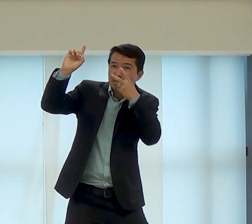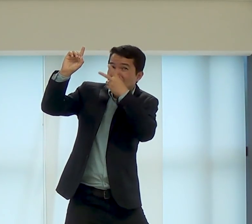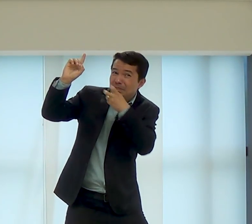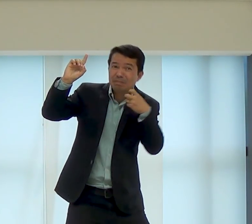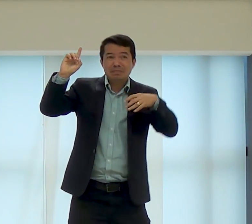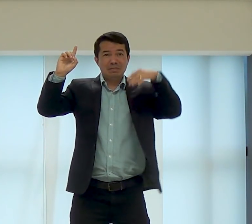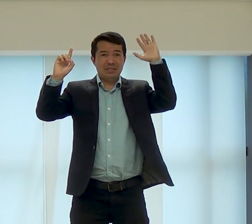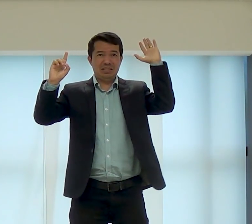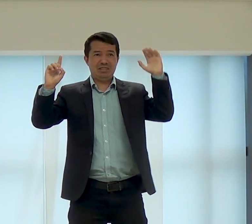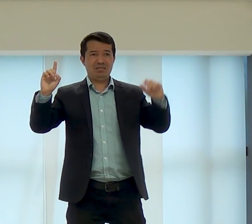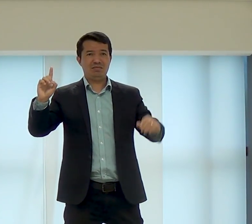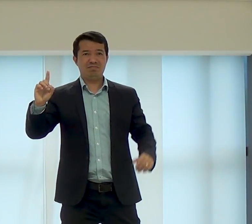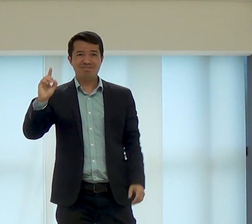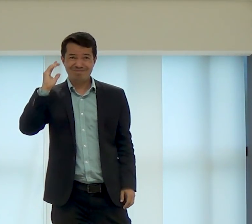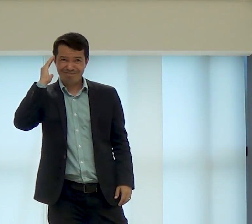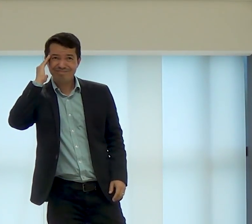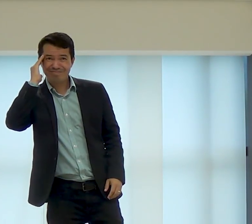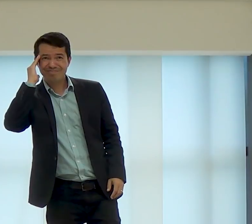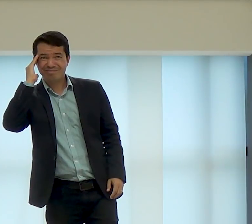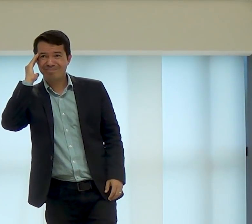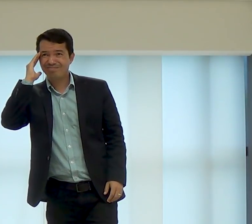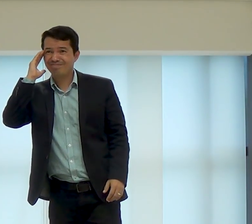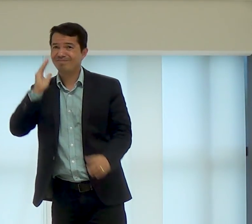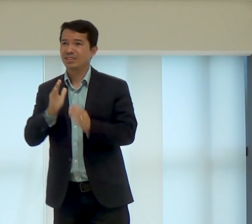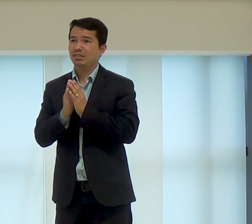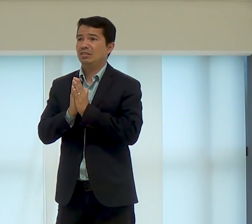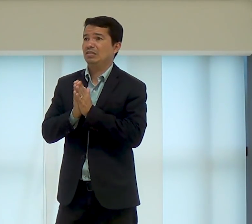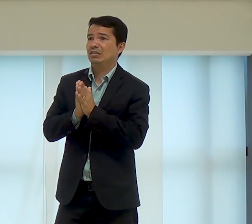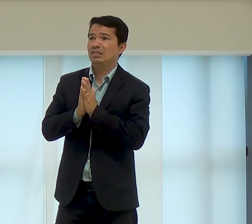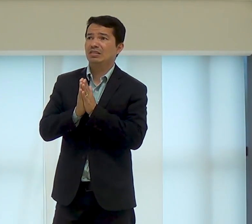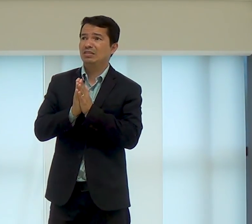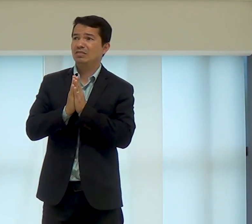tempo, para percebermos, para entendermos o que Deus quer de nós.